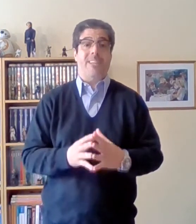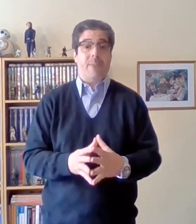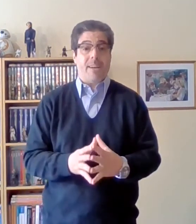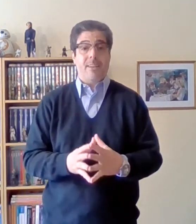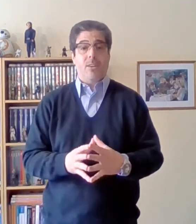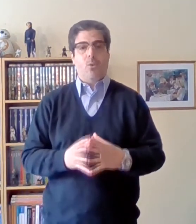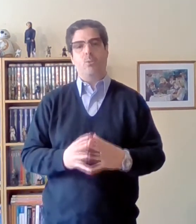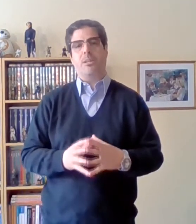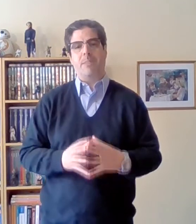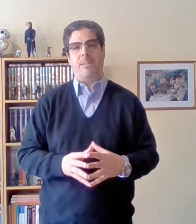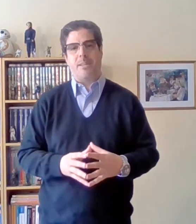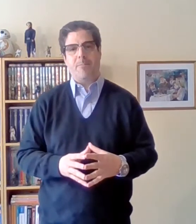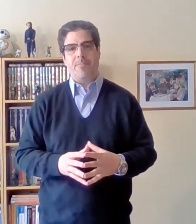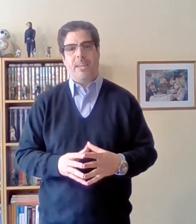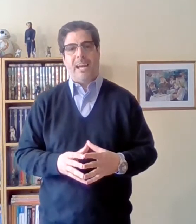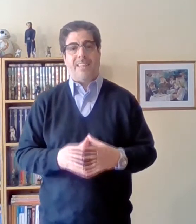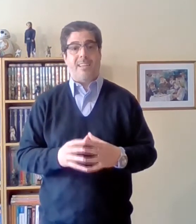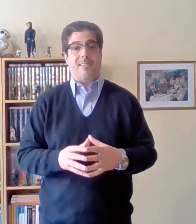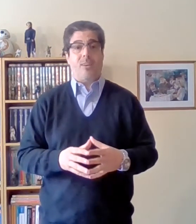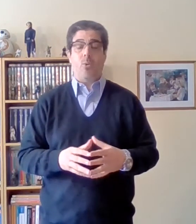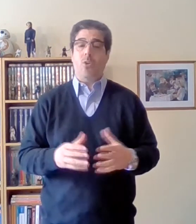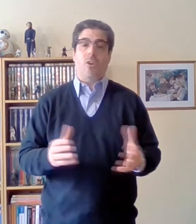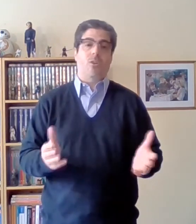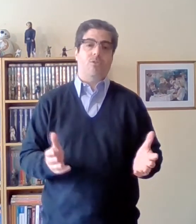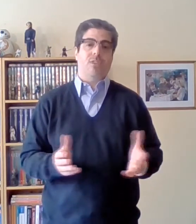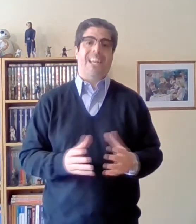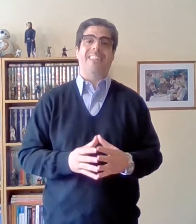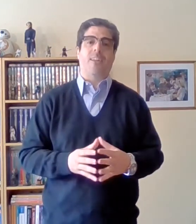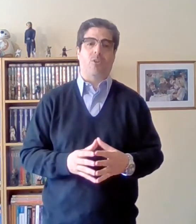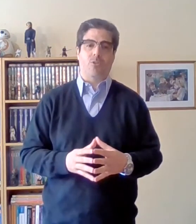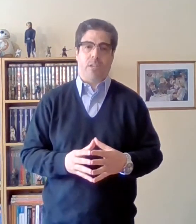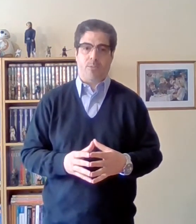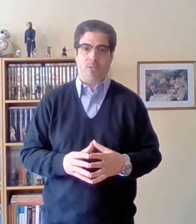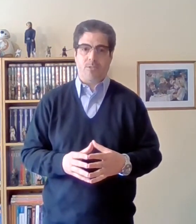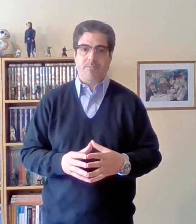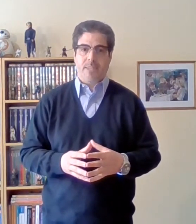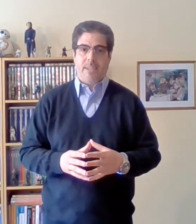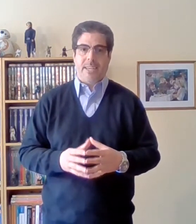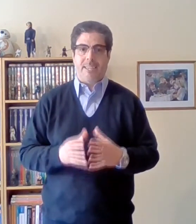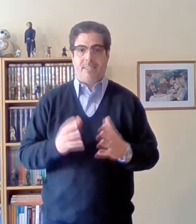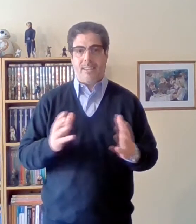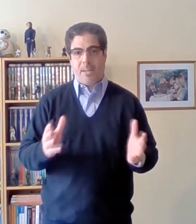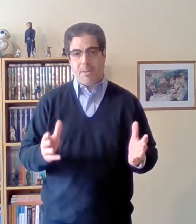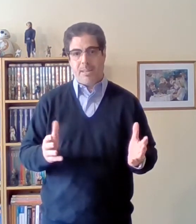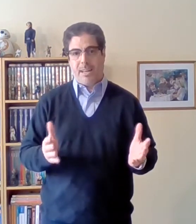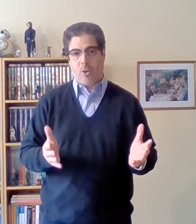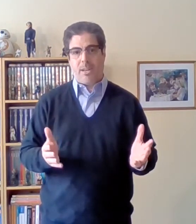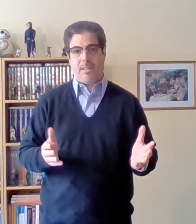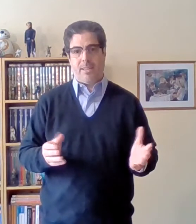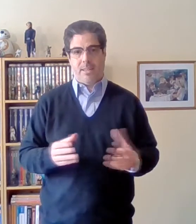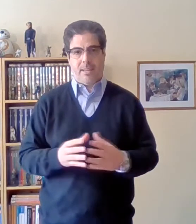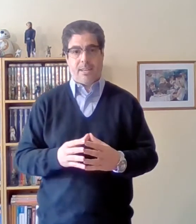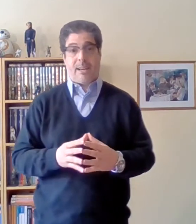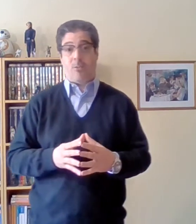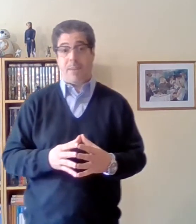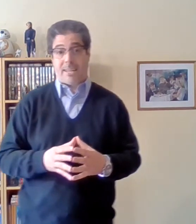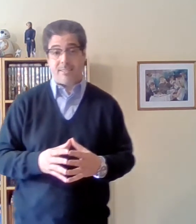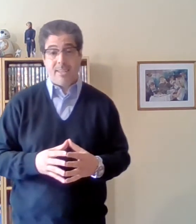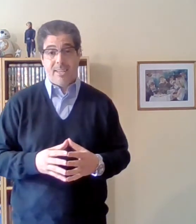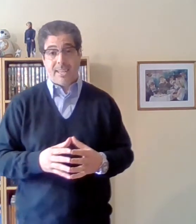llevar justamente a analizar uno de los grandes conceptos que se derivan de la obra de Carlos Marx que